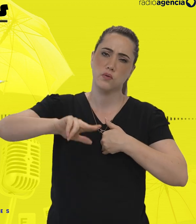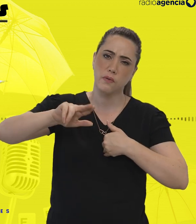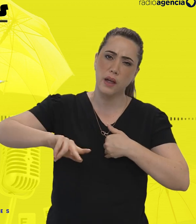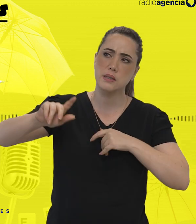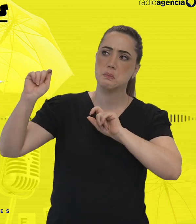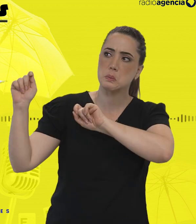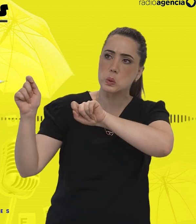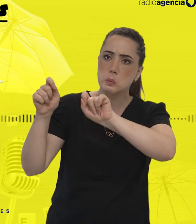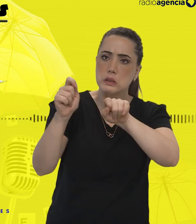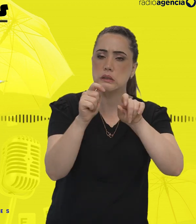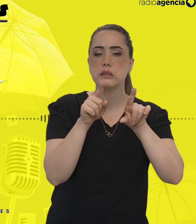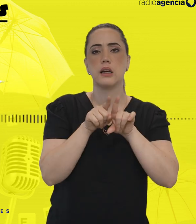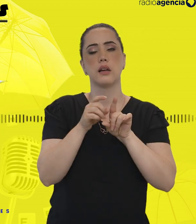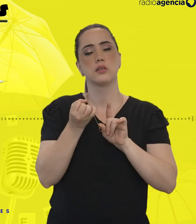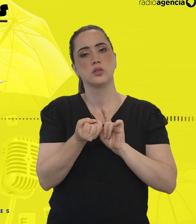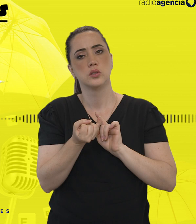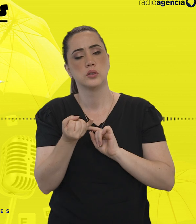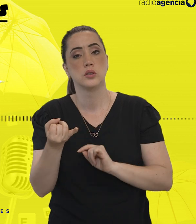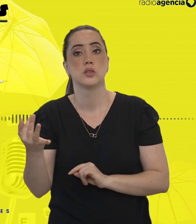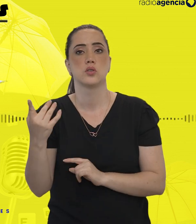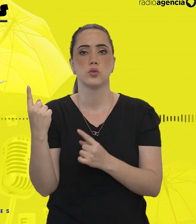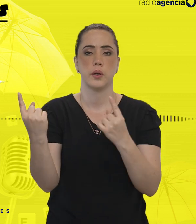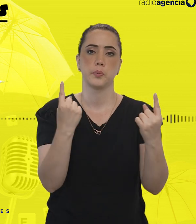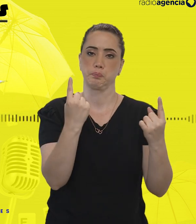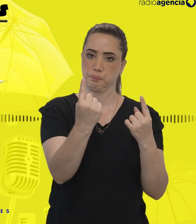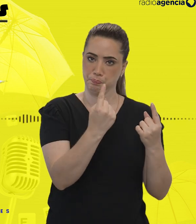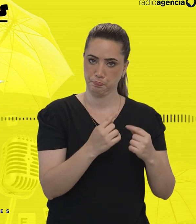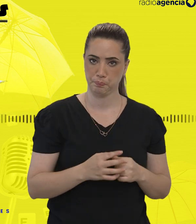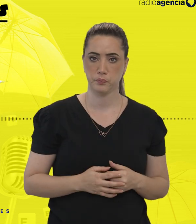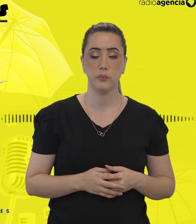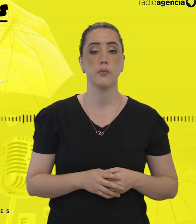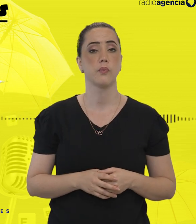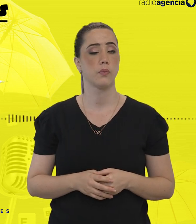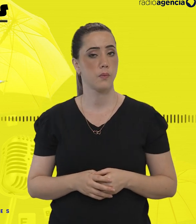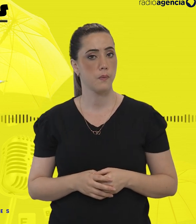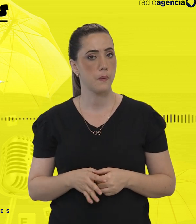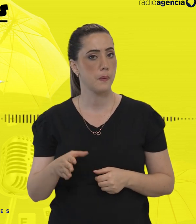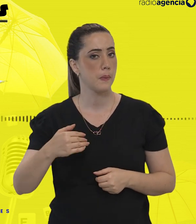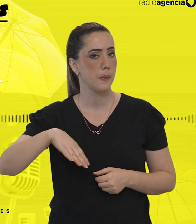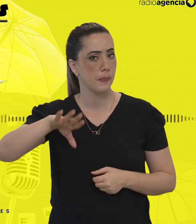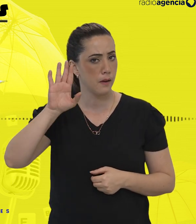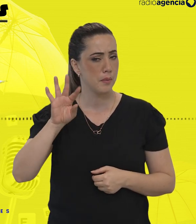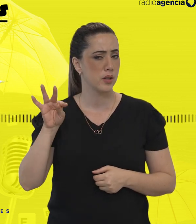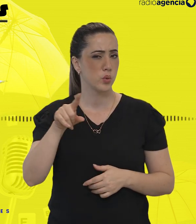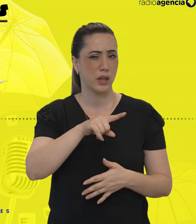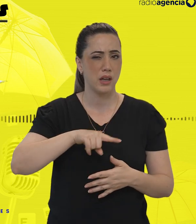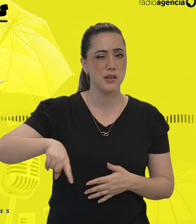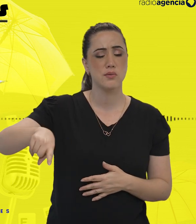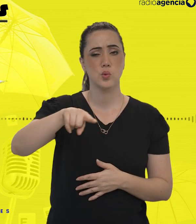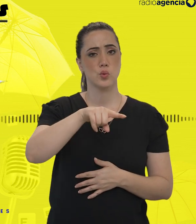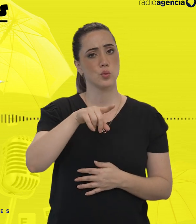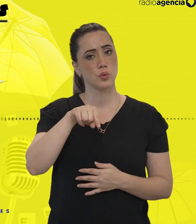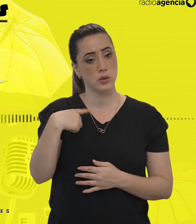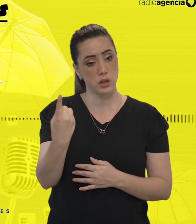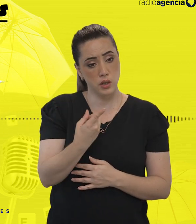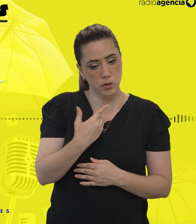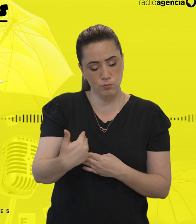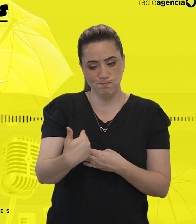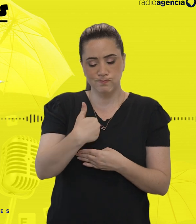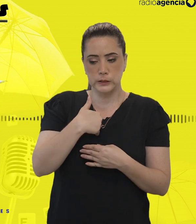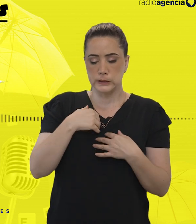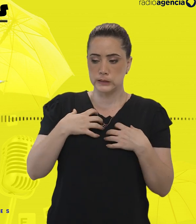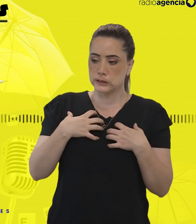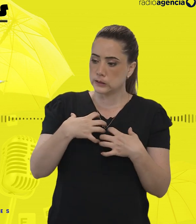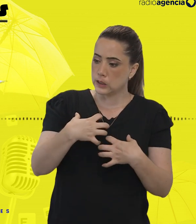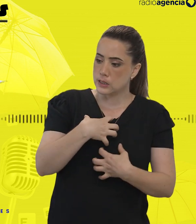vai se manifestar de formas diversas em cada pessoa. Para além de todos esses fatores que nos atravessam,